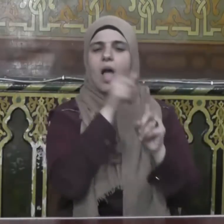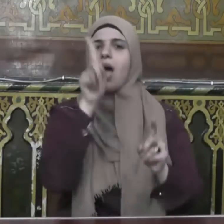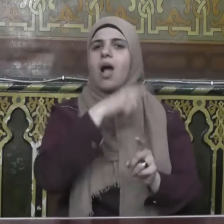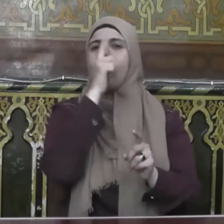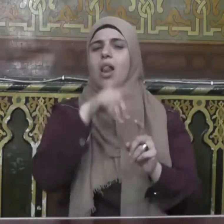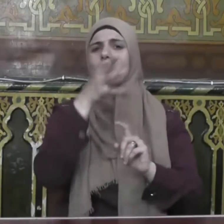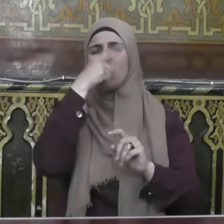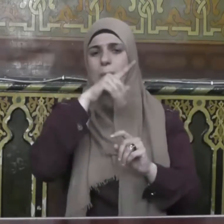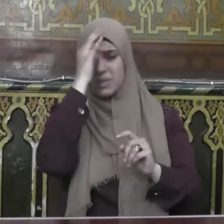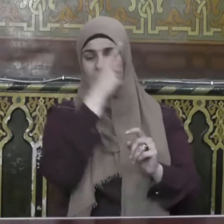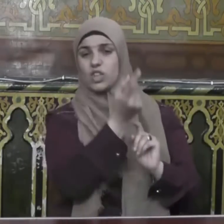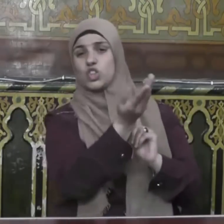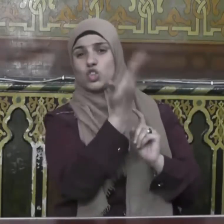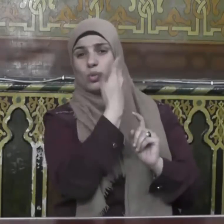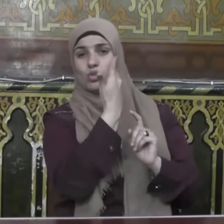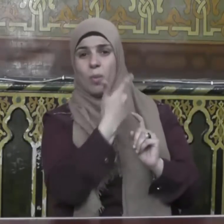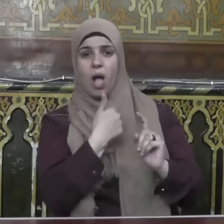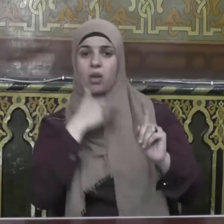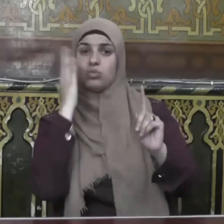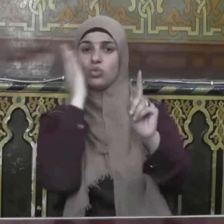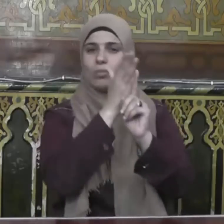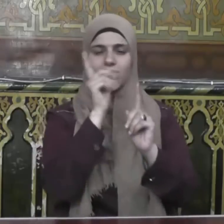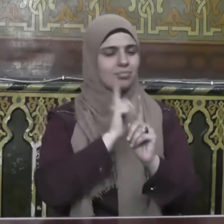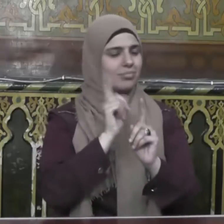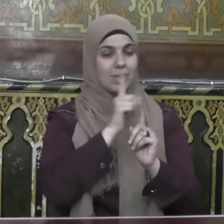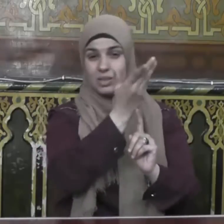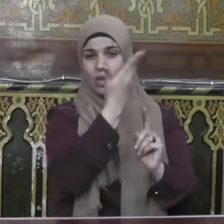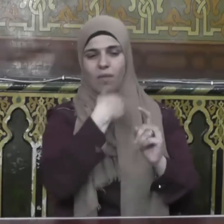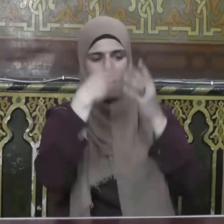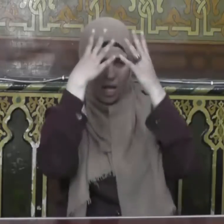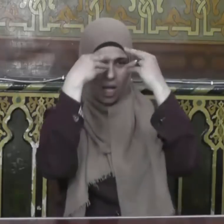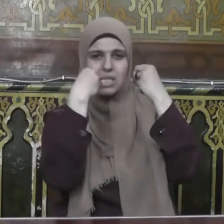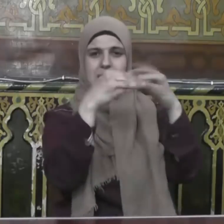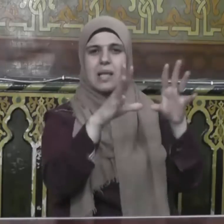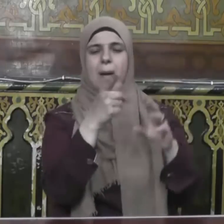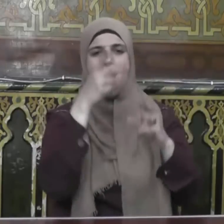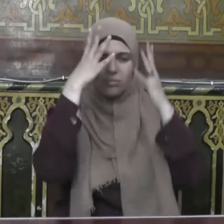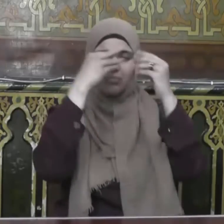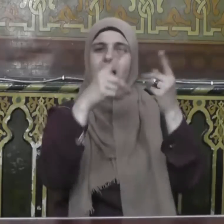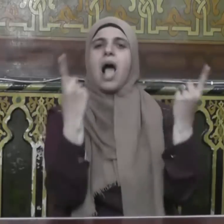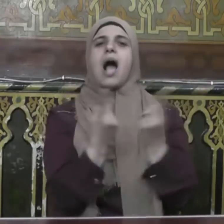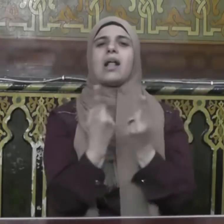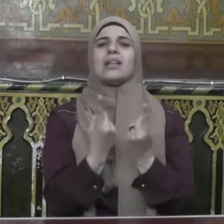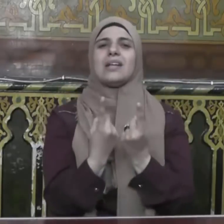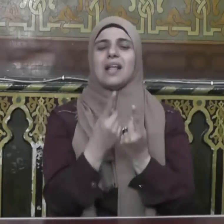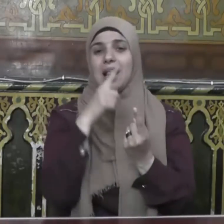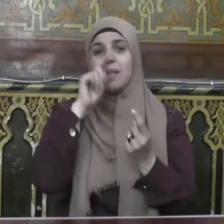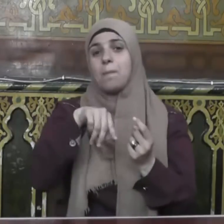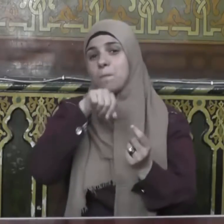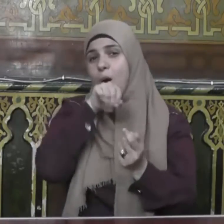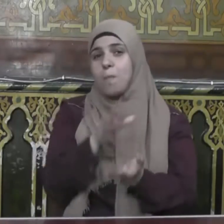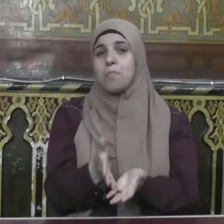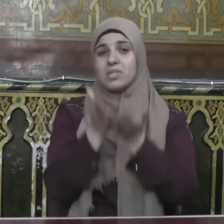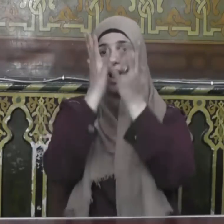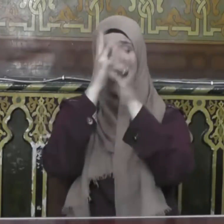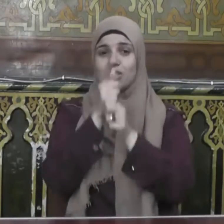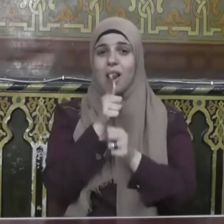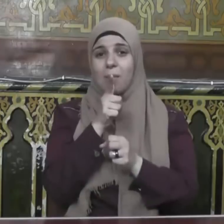السيئة بالسيئة وإنما يعفو ويصفح لذا يقول صلى الله عليه وسلم فإذا